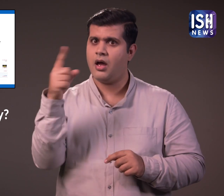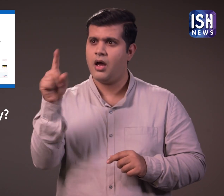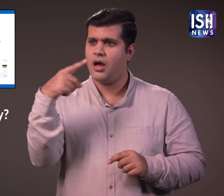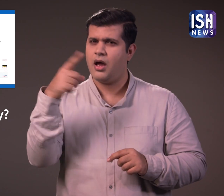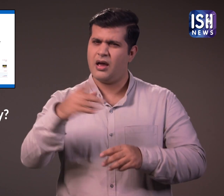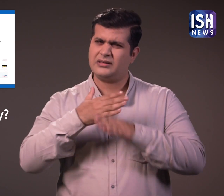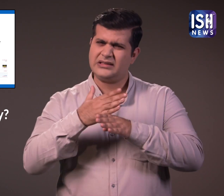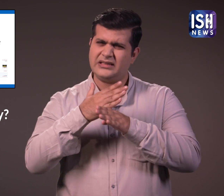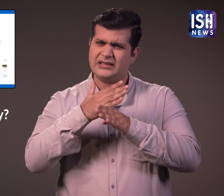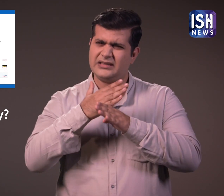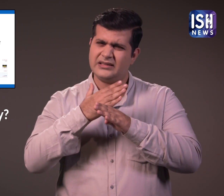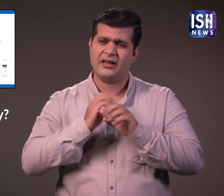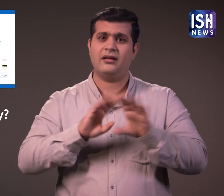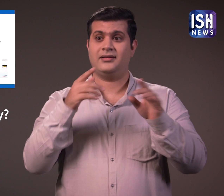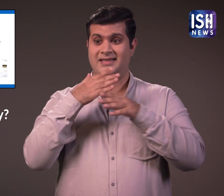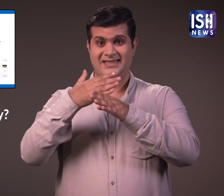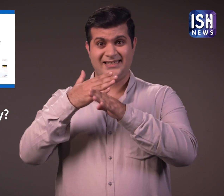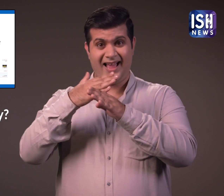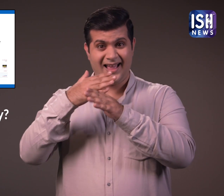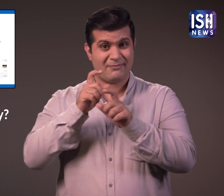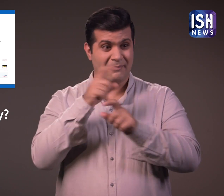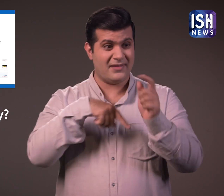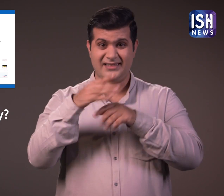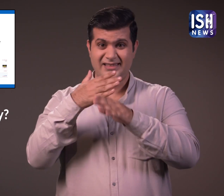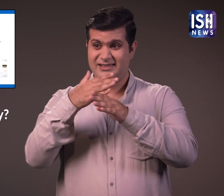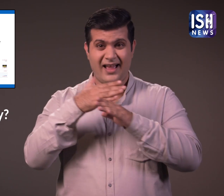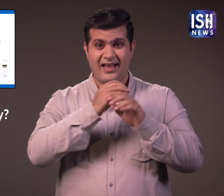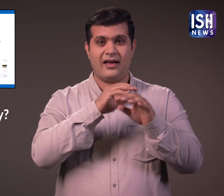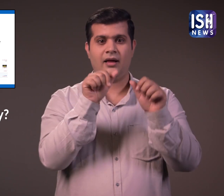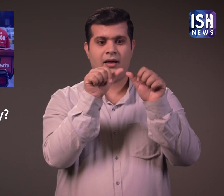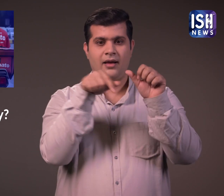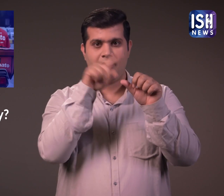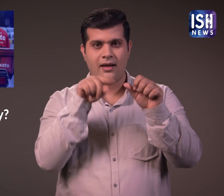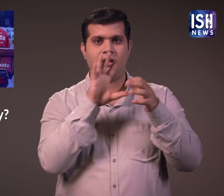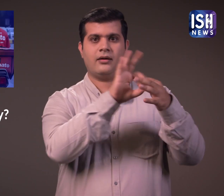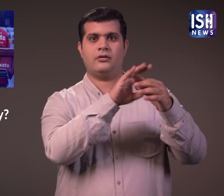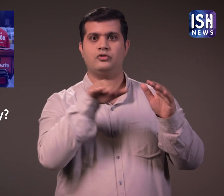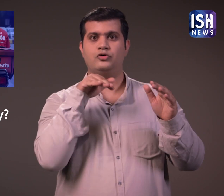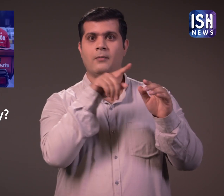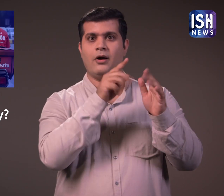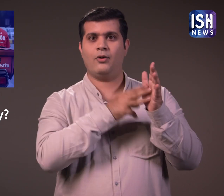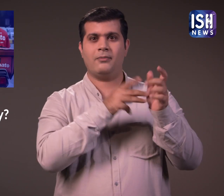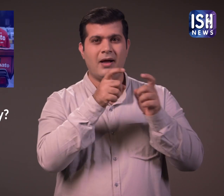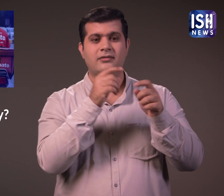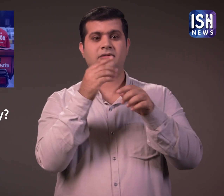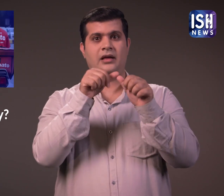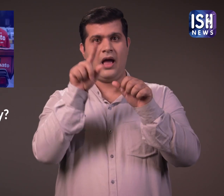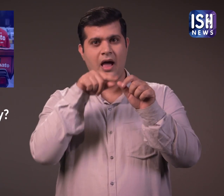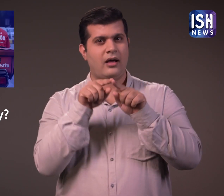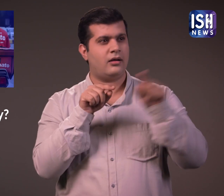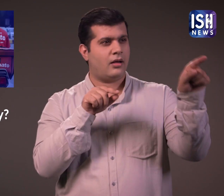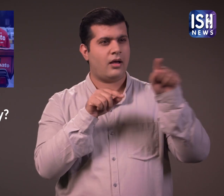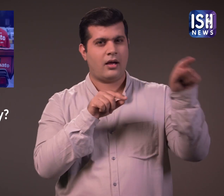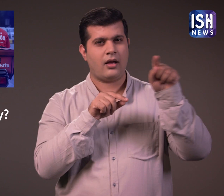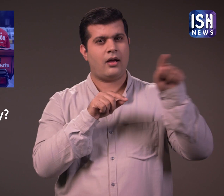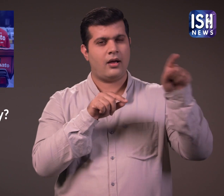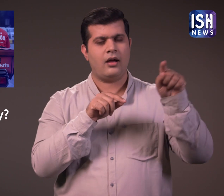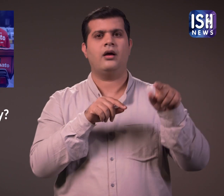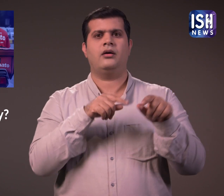पसंद किया और इसे वाइरल कर दिया। कई लोगों ने इसे फिर से शेर किया और Zomato के अधिकारिक हैंडल को tag किया।